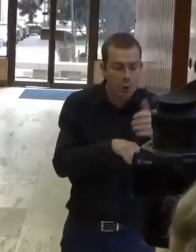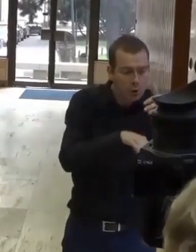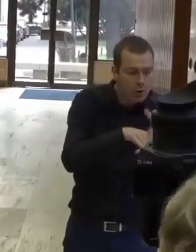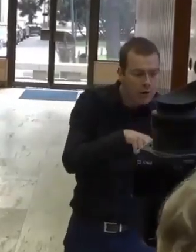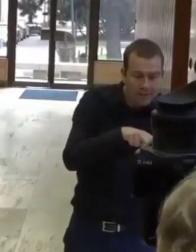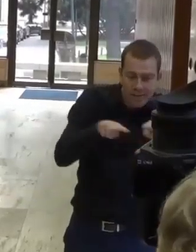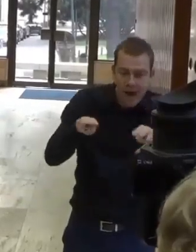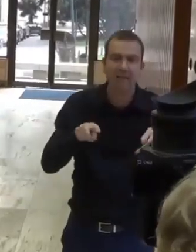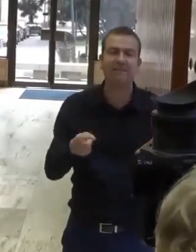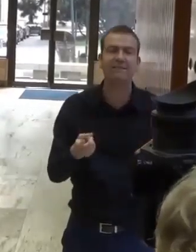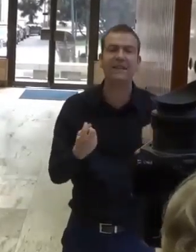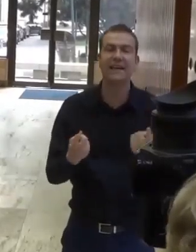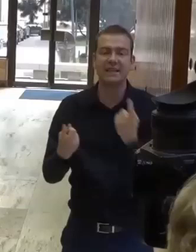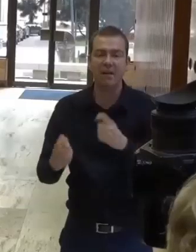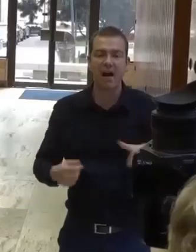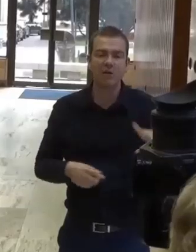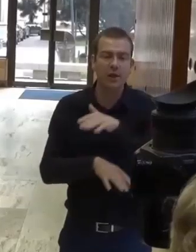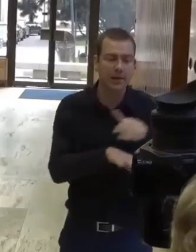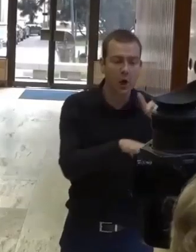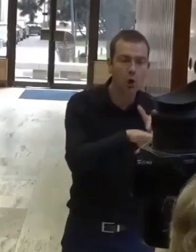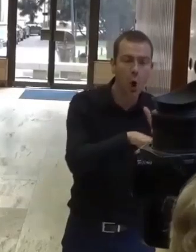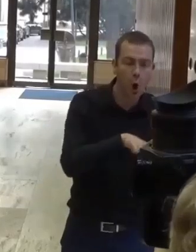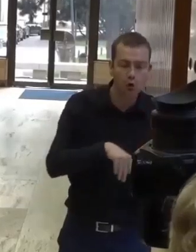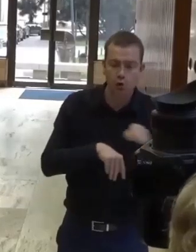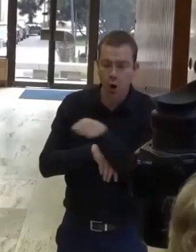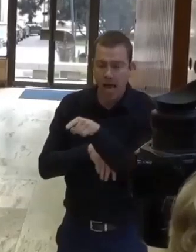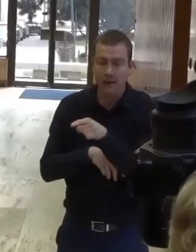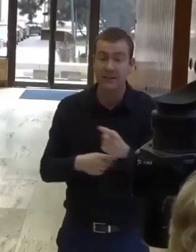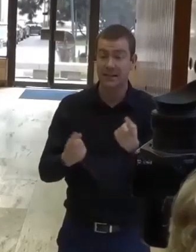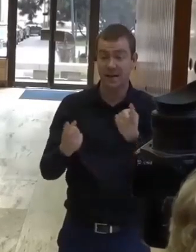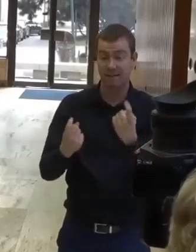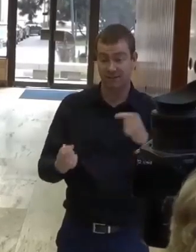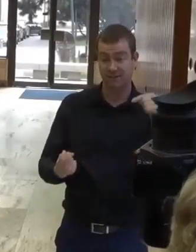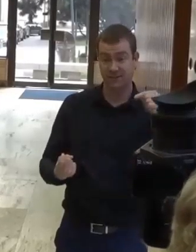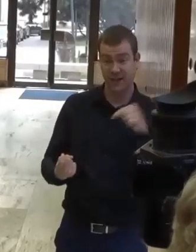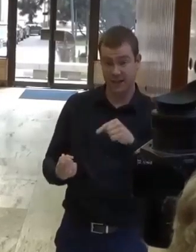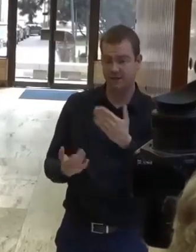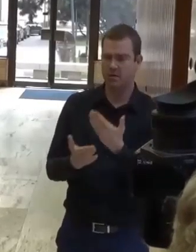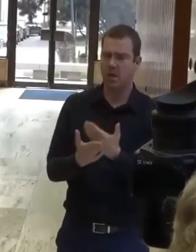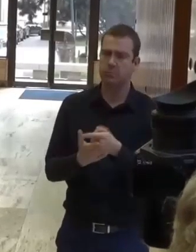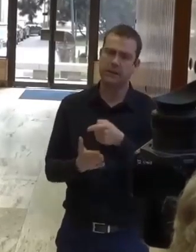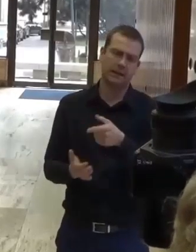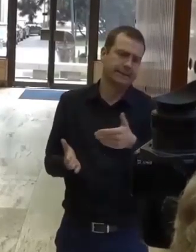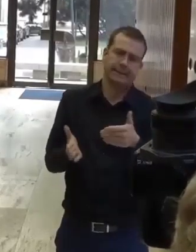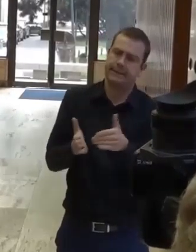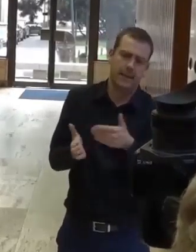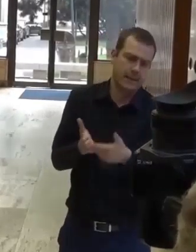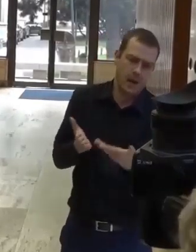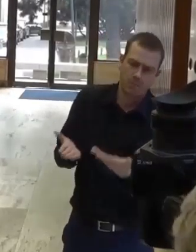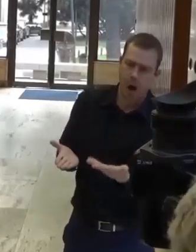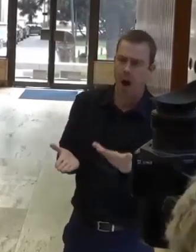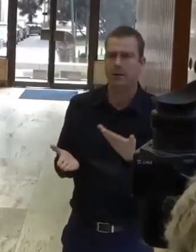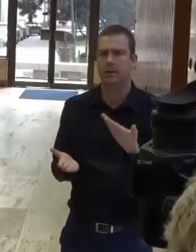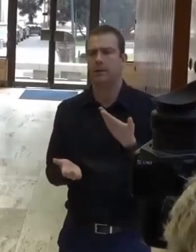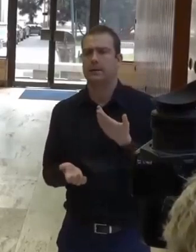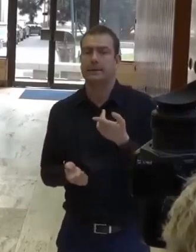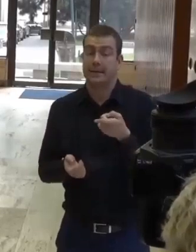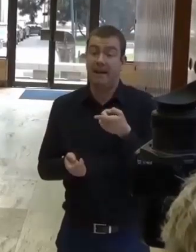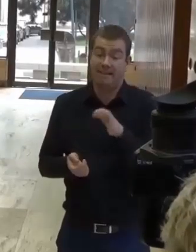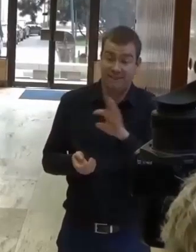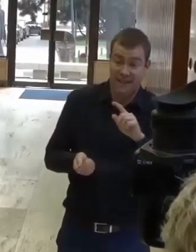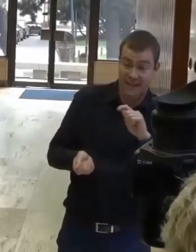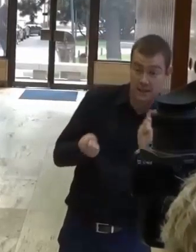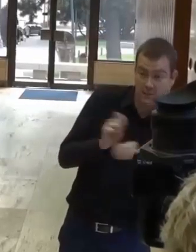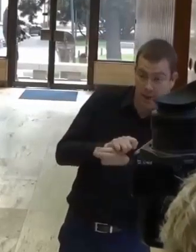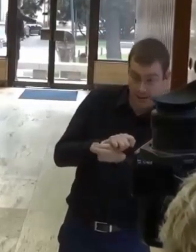bežia. A tie výzvy, ktoré sa dajú presunúť alebo preložiť, je